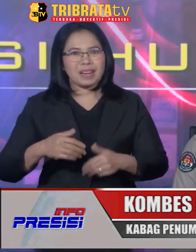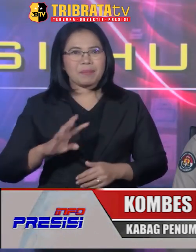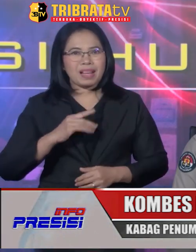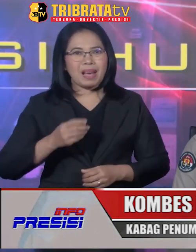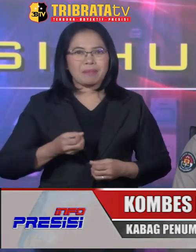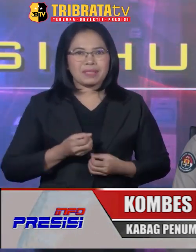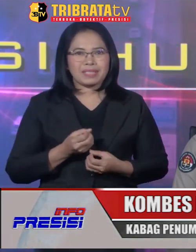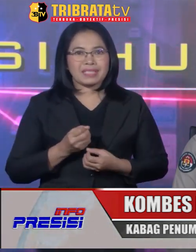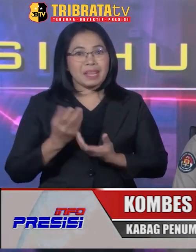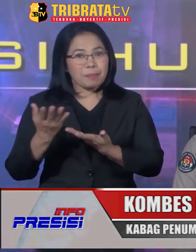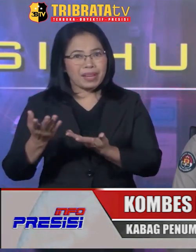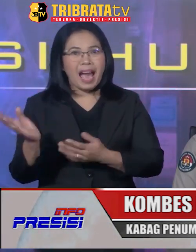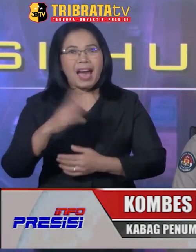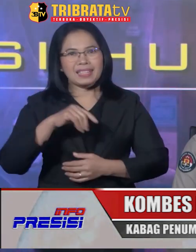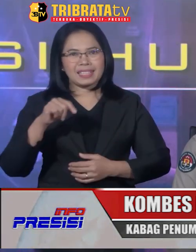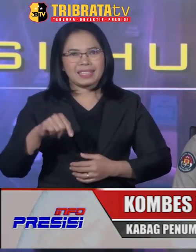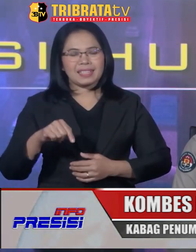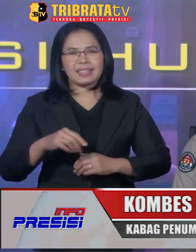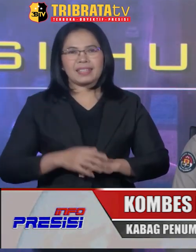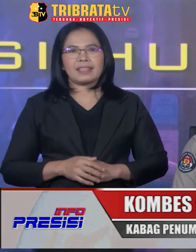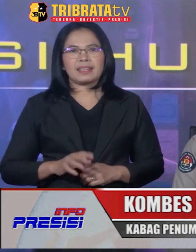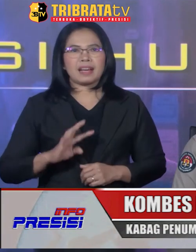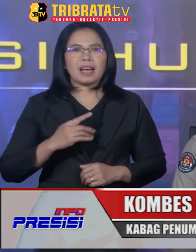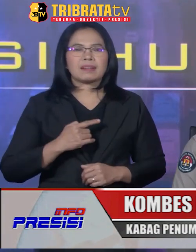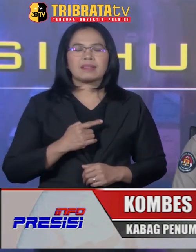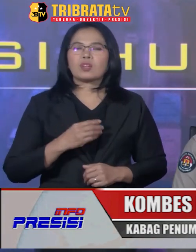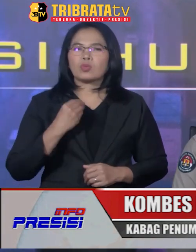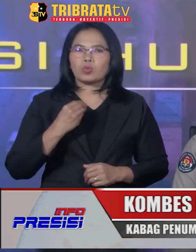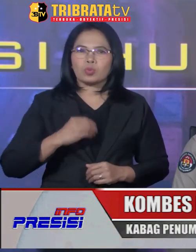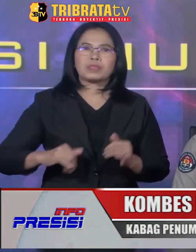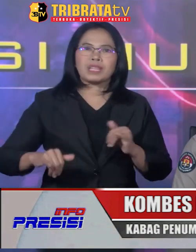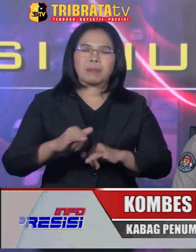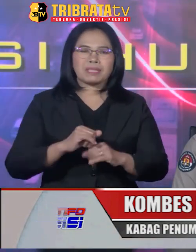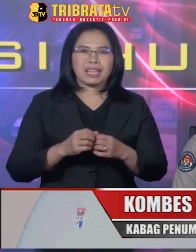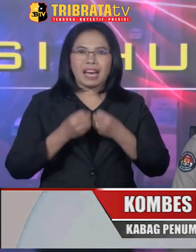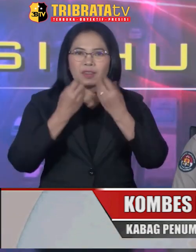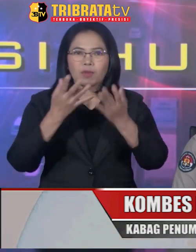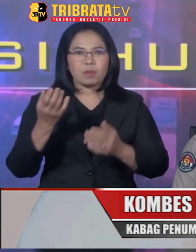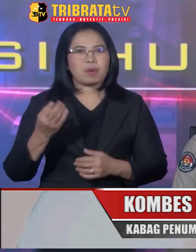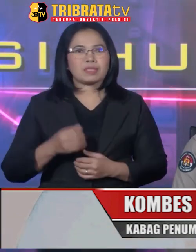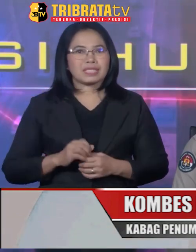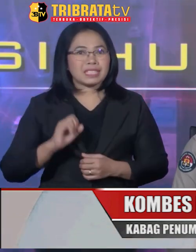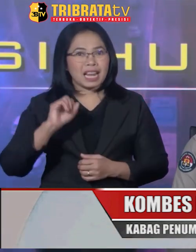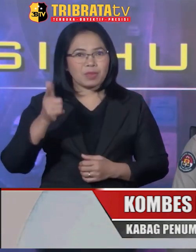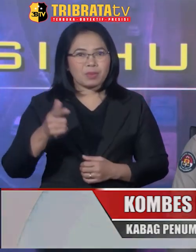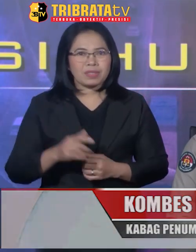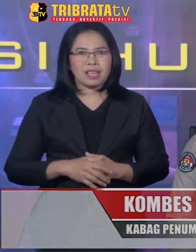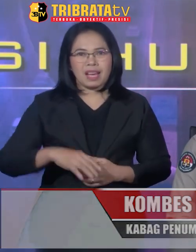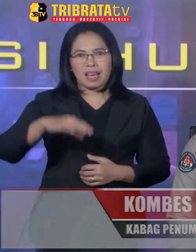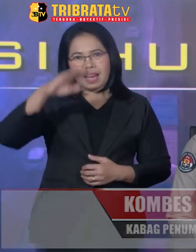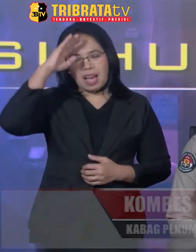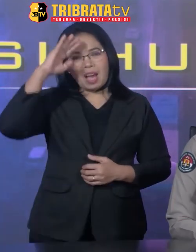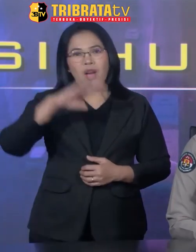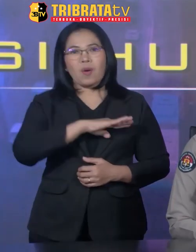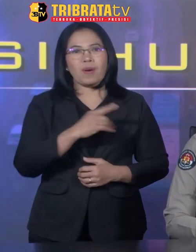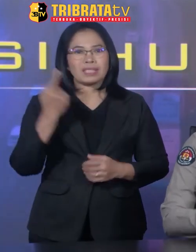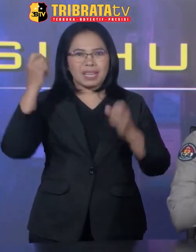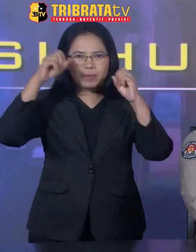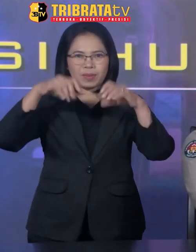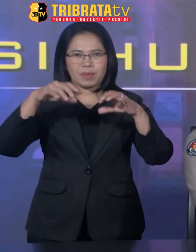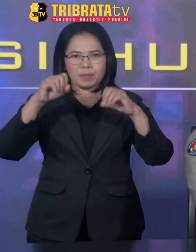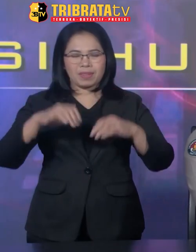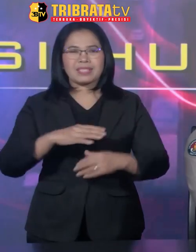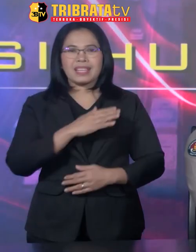kami sampaikan pada hari ini dan kita tunggu bersama update berikutnya. Wassalamualaikum warahmatullahi wabarakatuh.